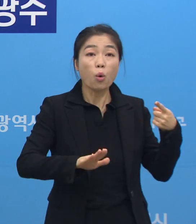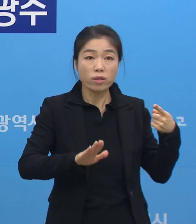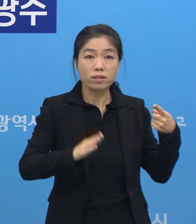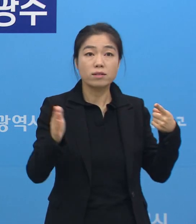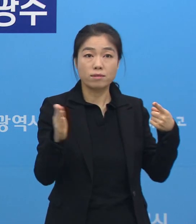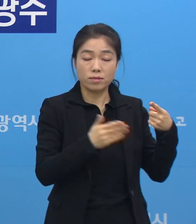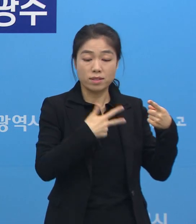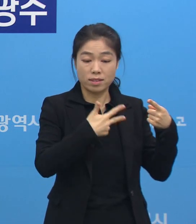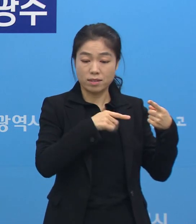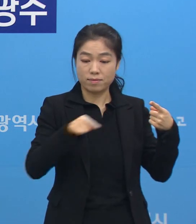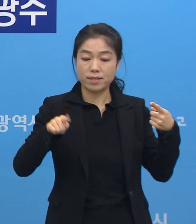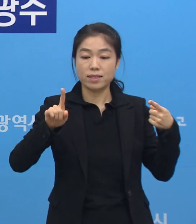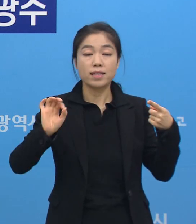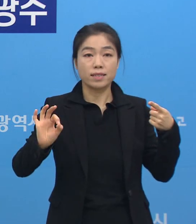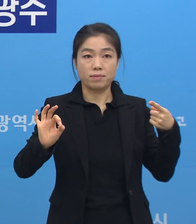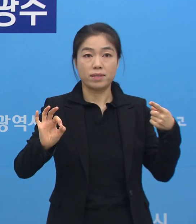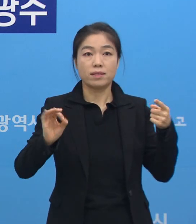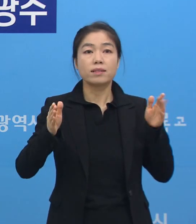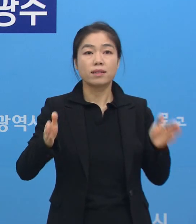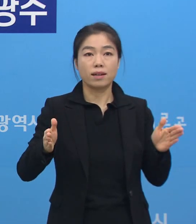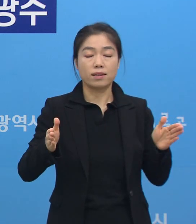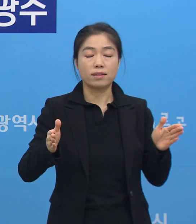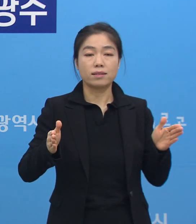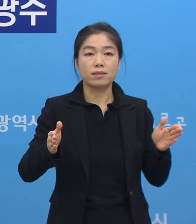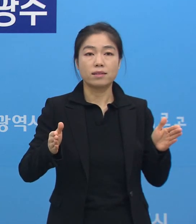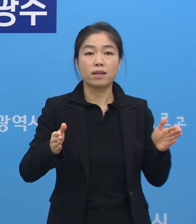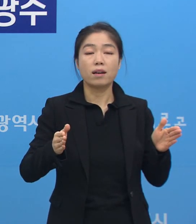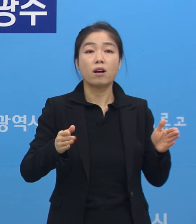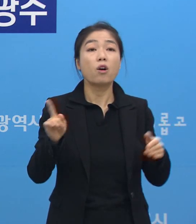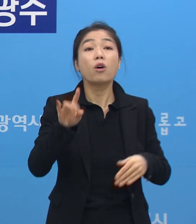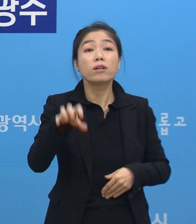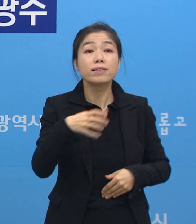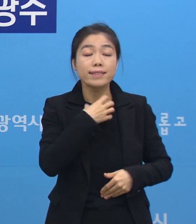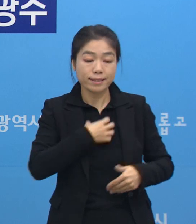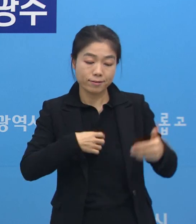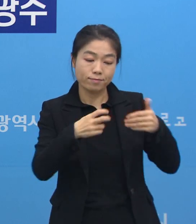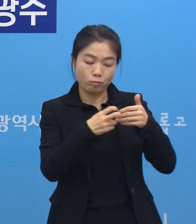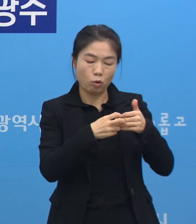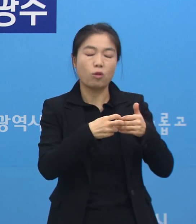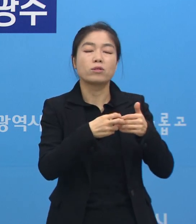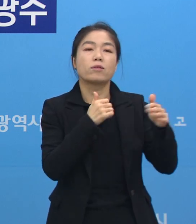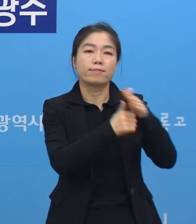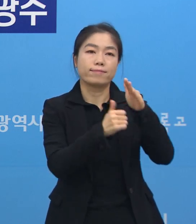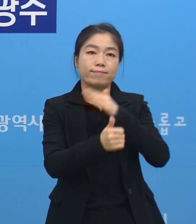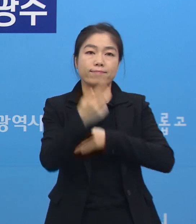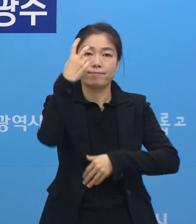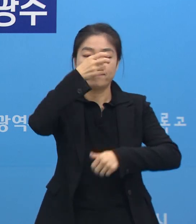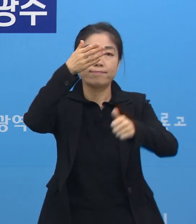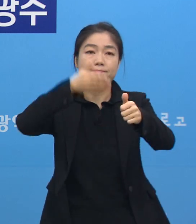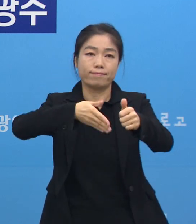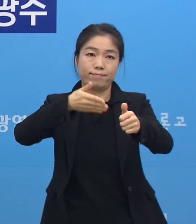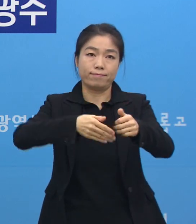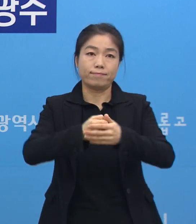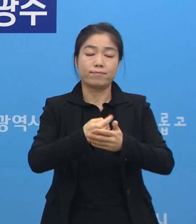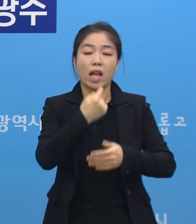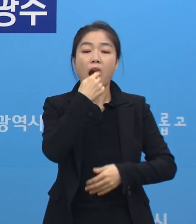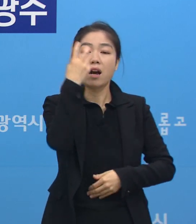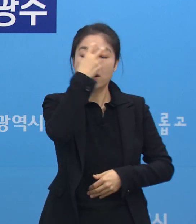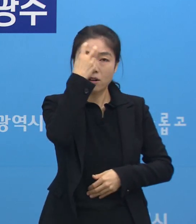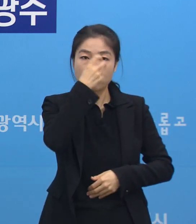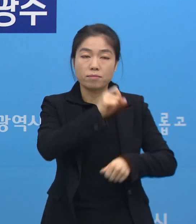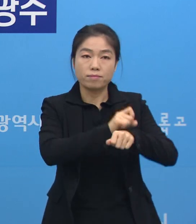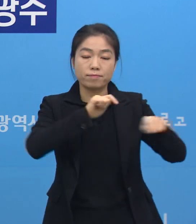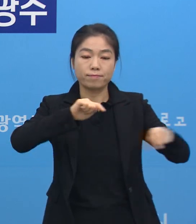목요일부터 1월 10일 일요일까지입니다. 검사 장소는 관할 거주지 보건소입니다. 조치 사항은 진단검사